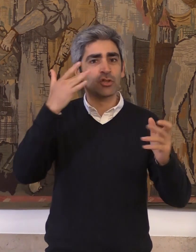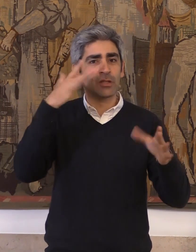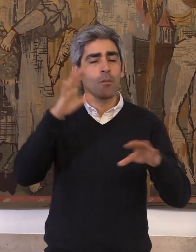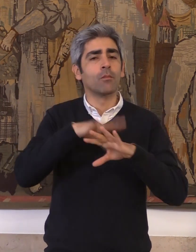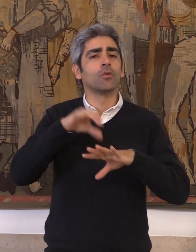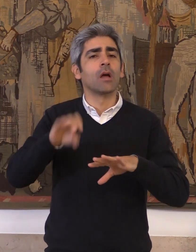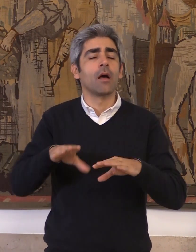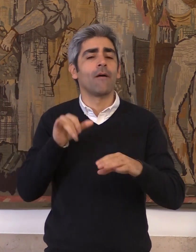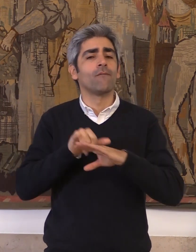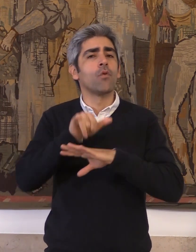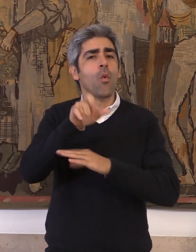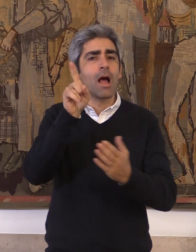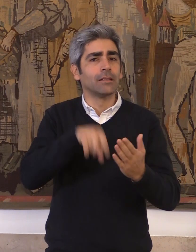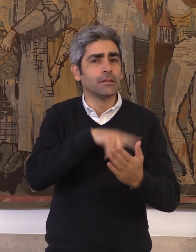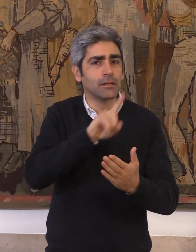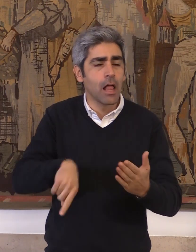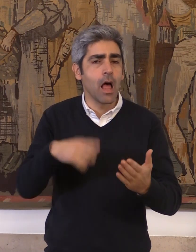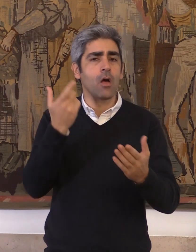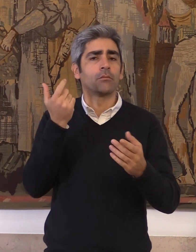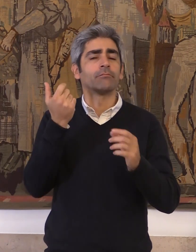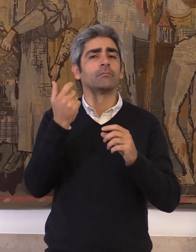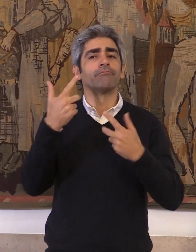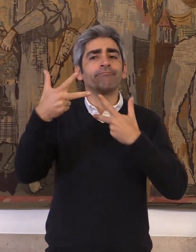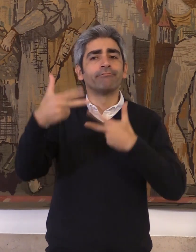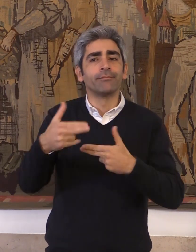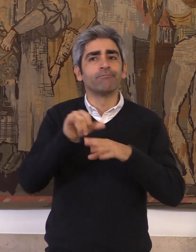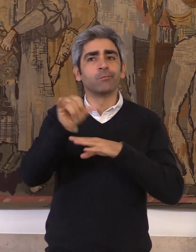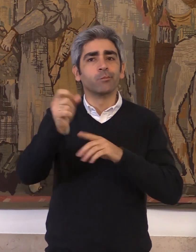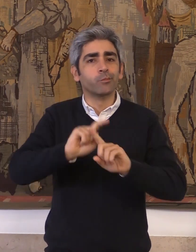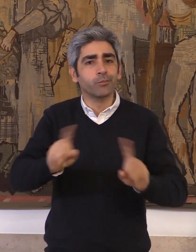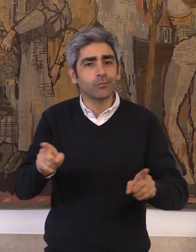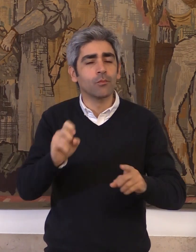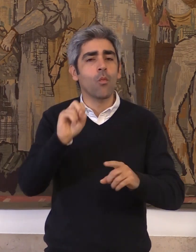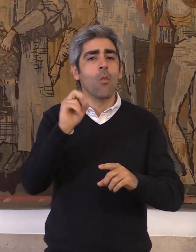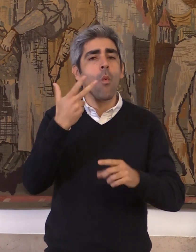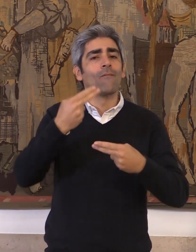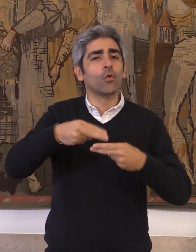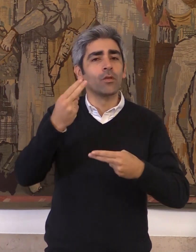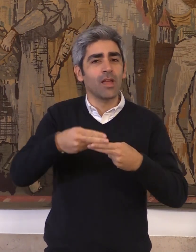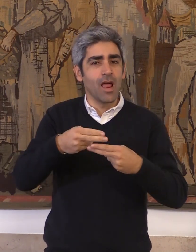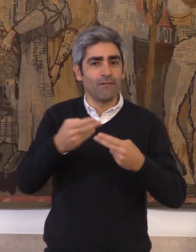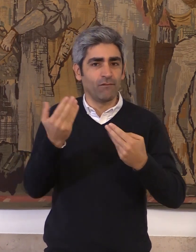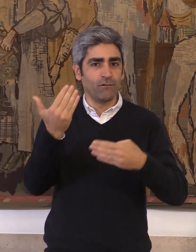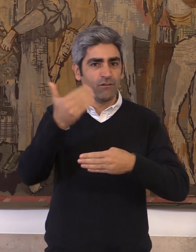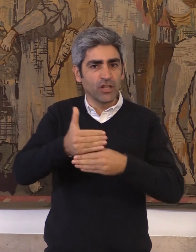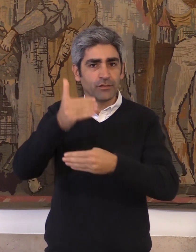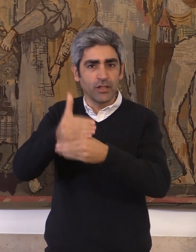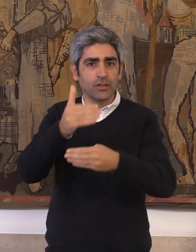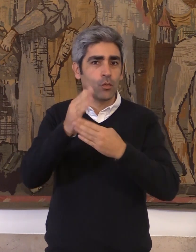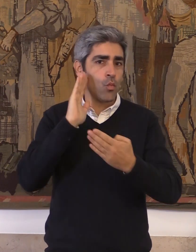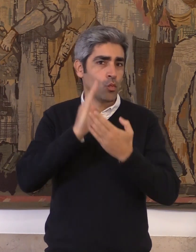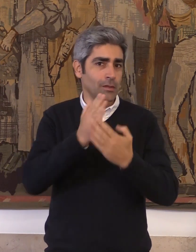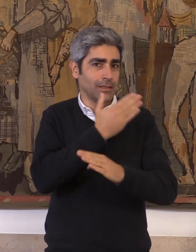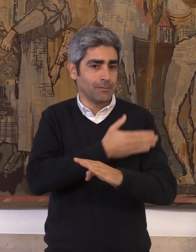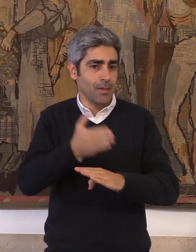voos cancelados, ligações encerradas ou mesmo fronteiras fechadas. Nas últimas semanas esse tem